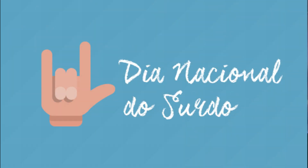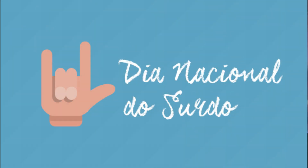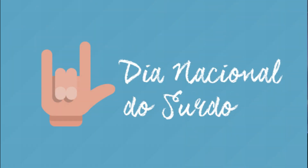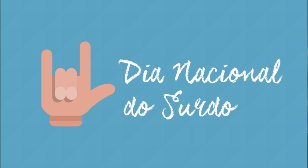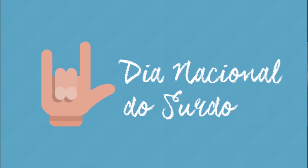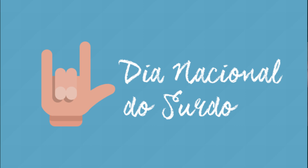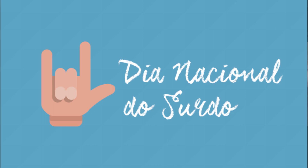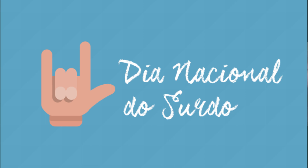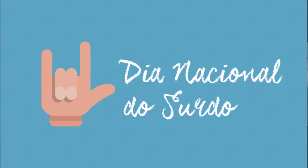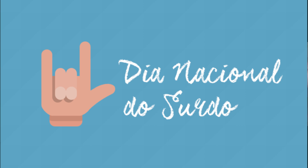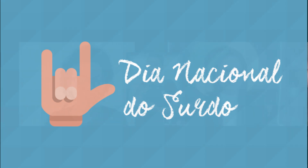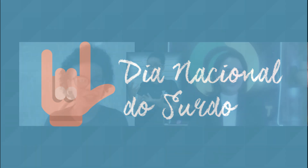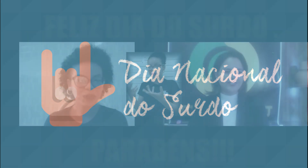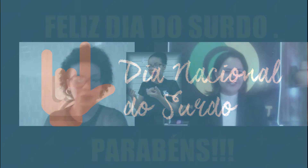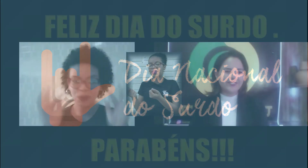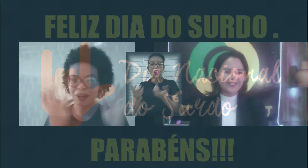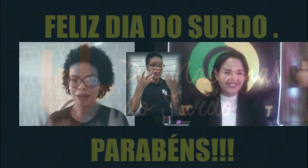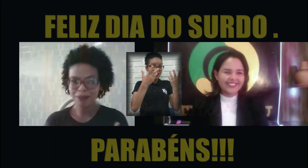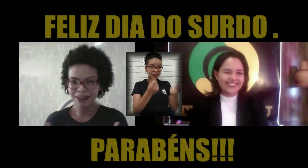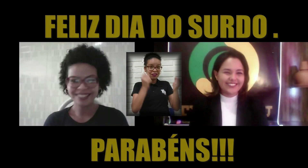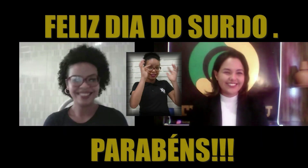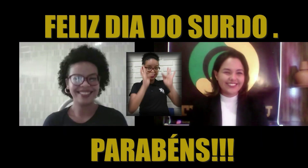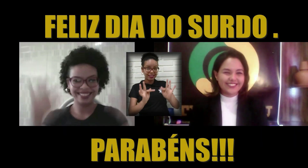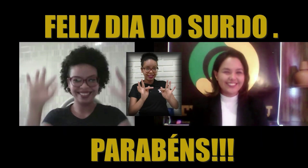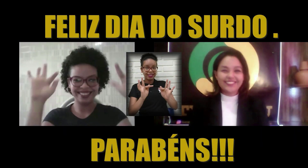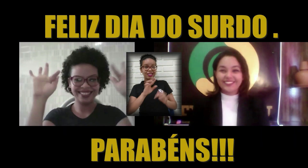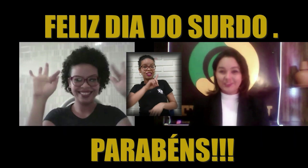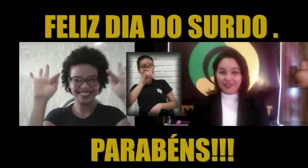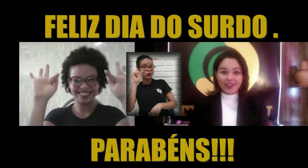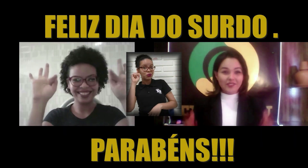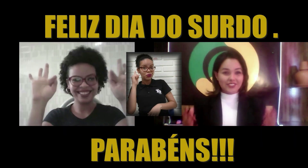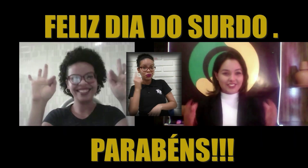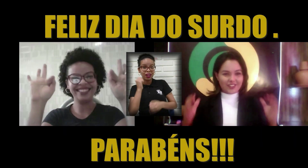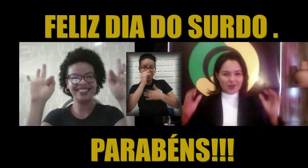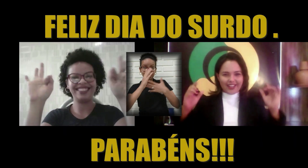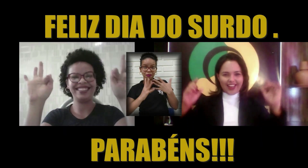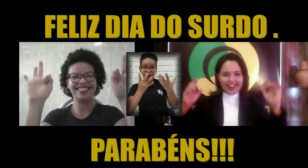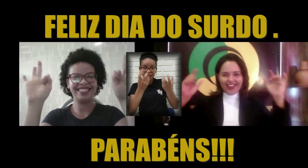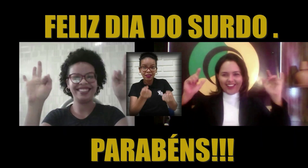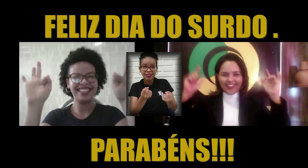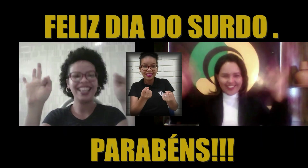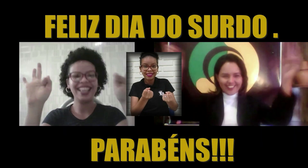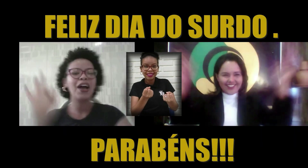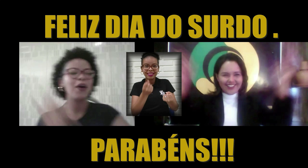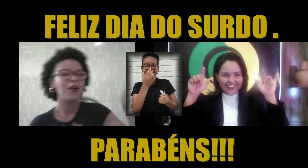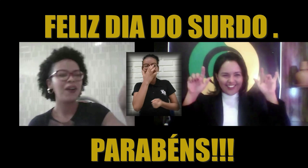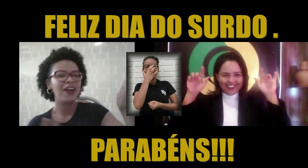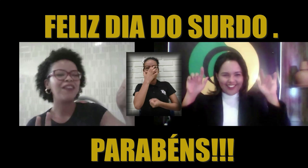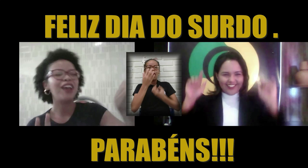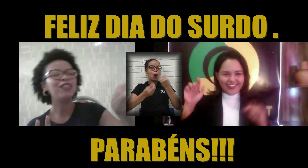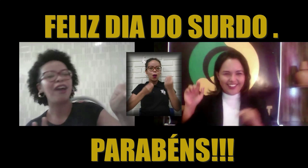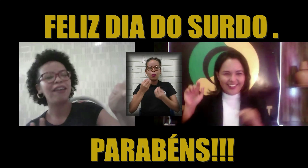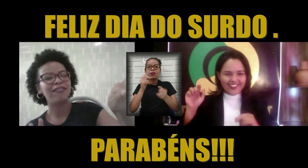estar... Vamos fazer o dia do surdo em Libras? Vamos! Como é que é? Faz o F!